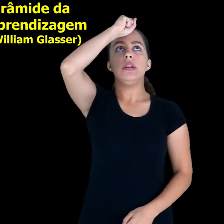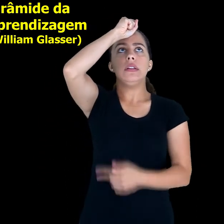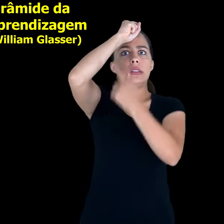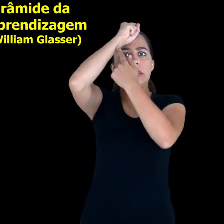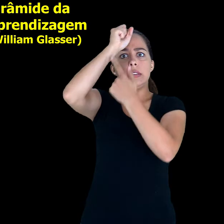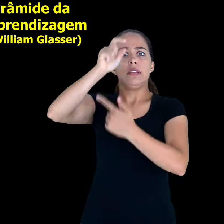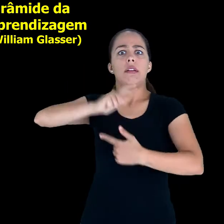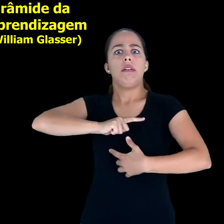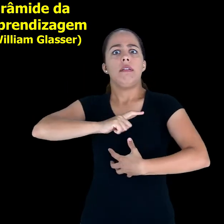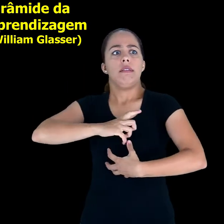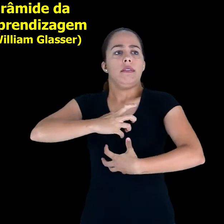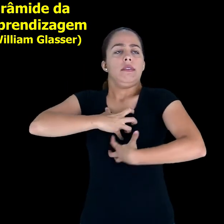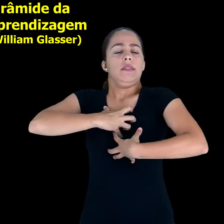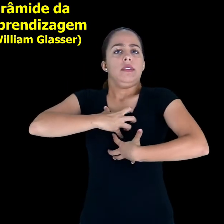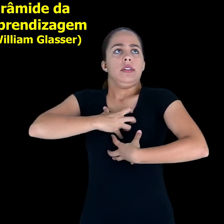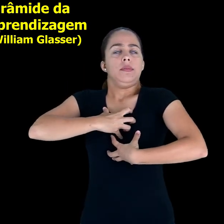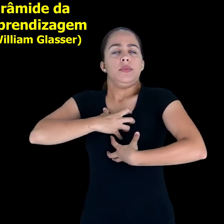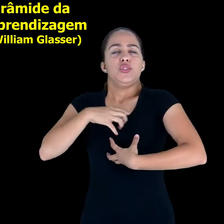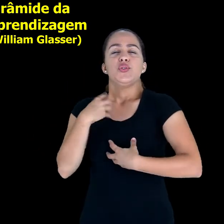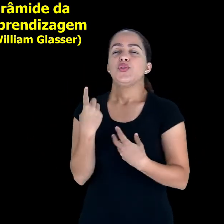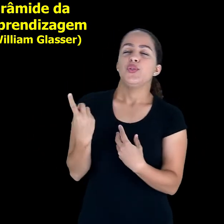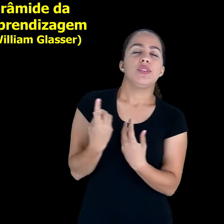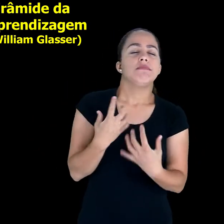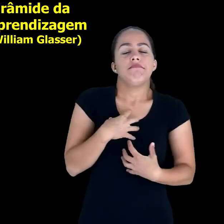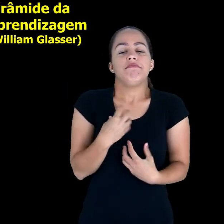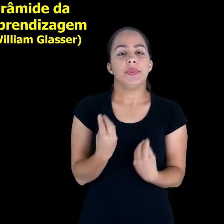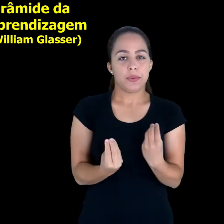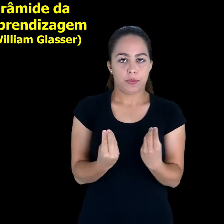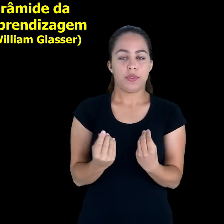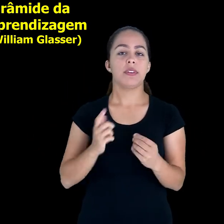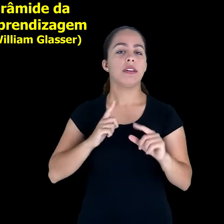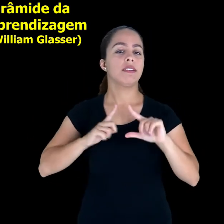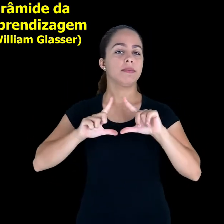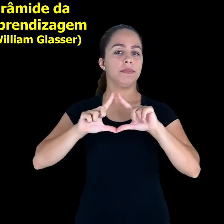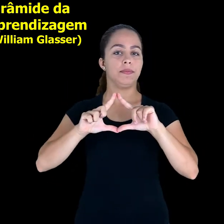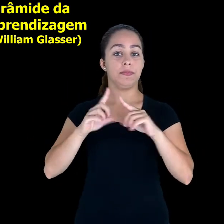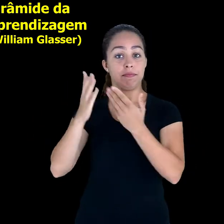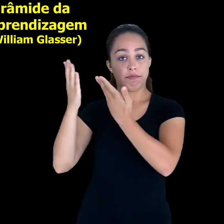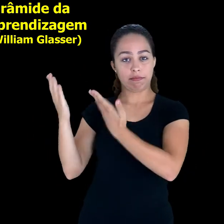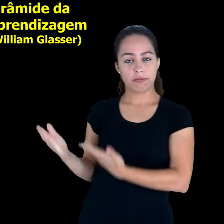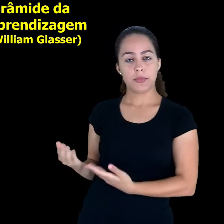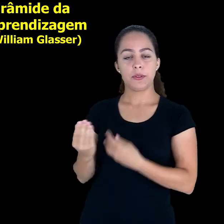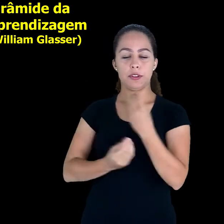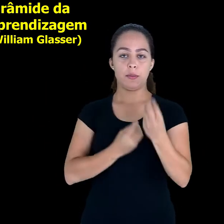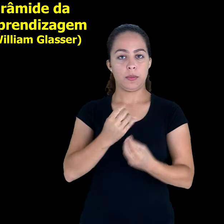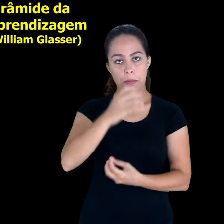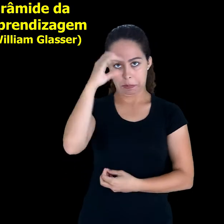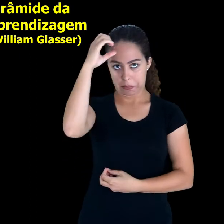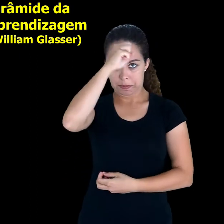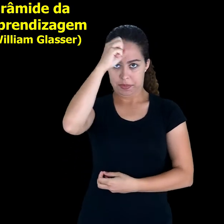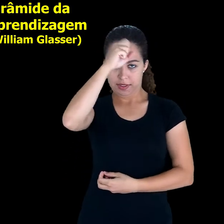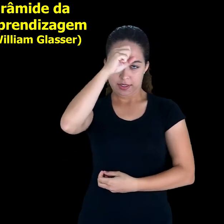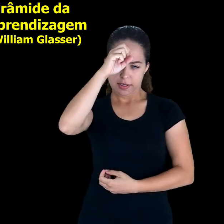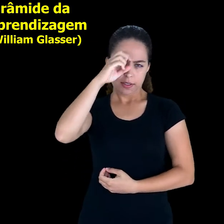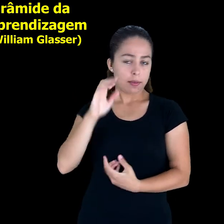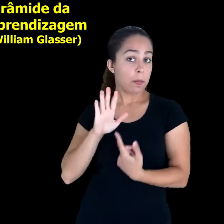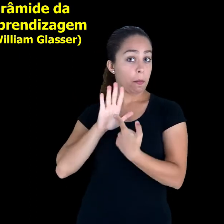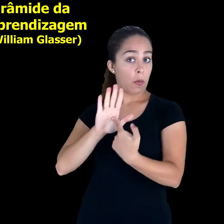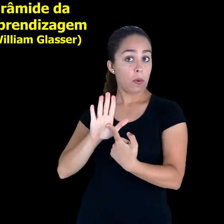reagimos aos diversos estímulos. Então, há uma teoria da pirâmide da aprendizagem que diz